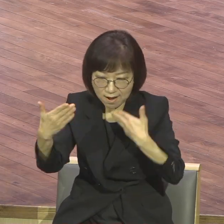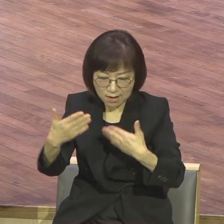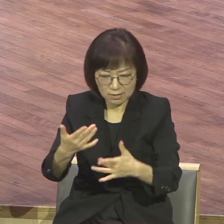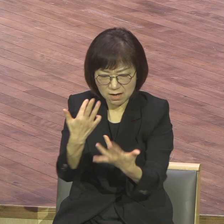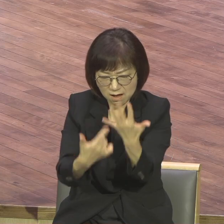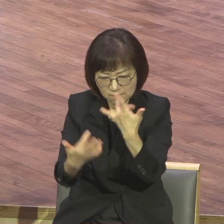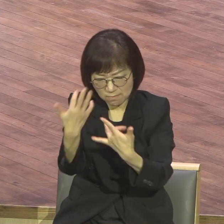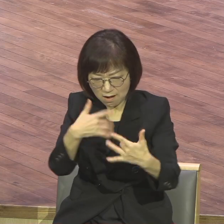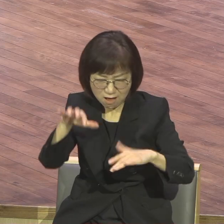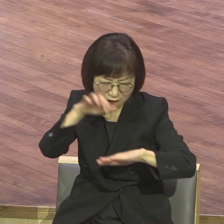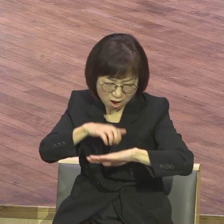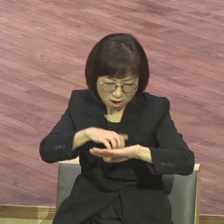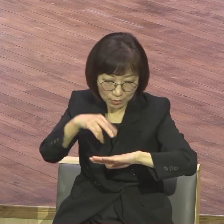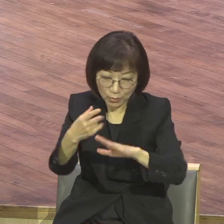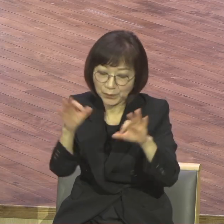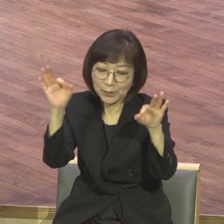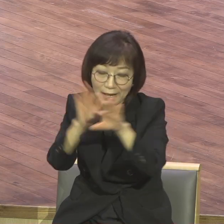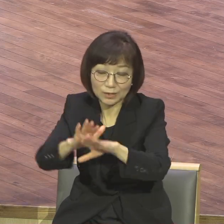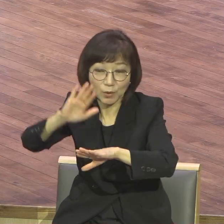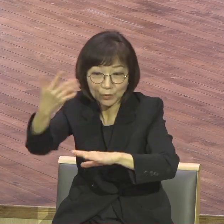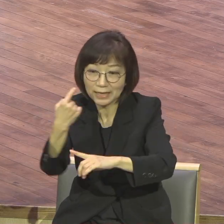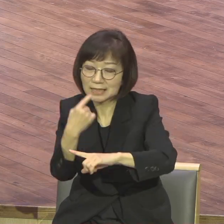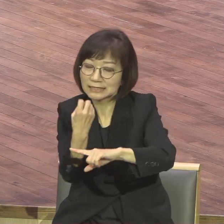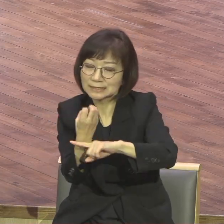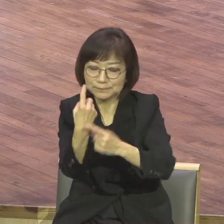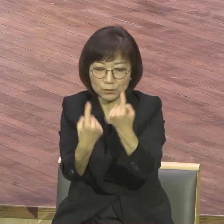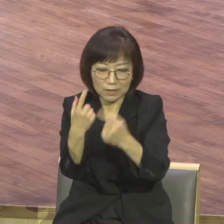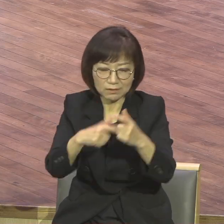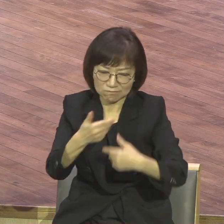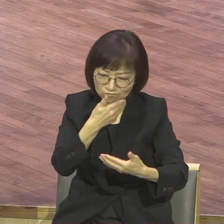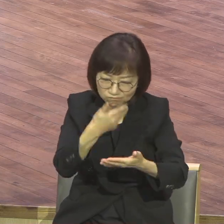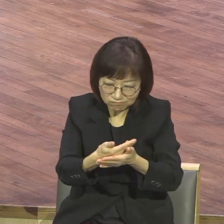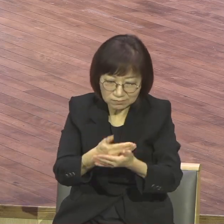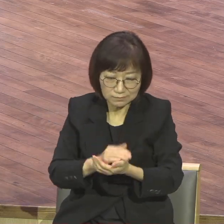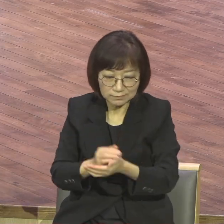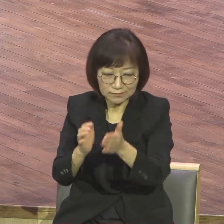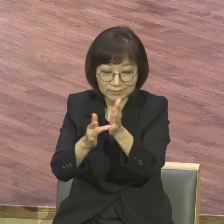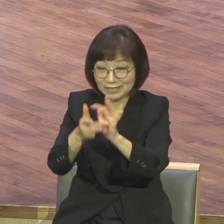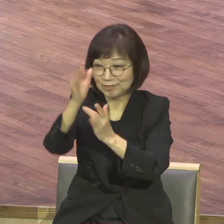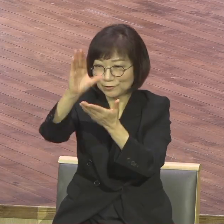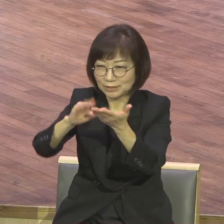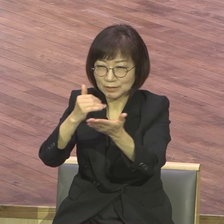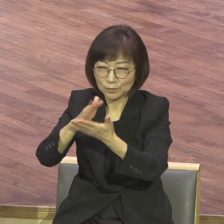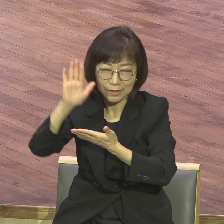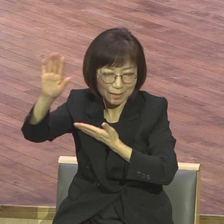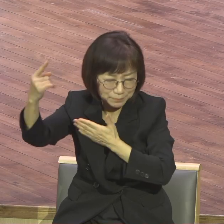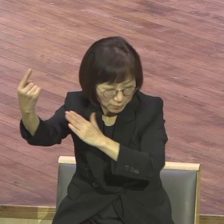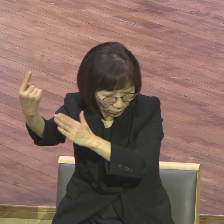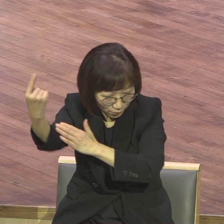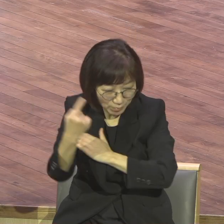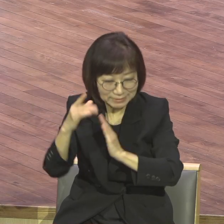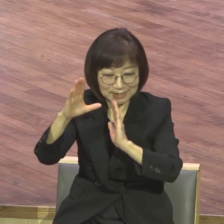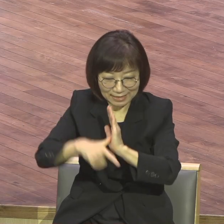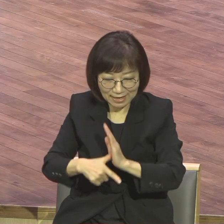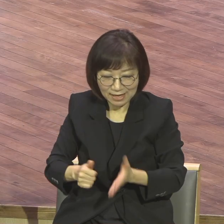연단하여도 없어질 금보다 더 귀하여 예수 그리스도께서 나타나실 때에 칭찬과 영광과